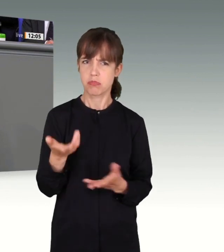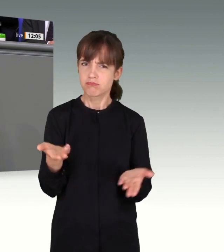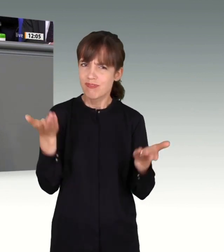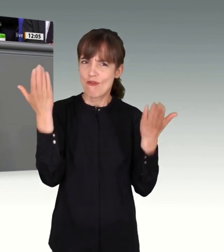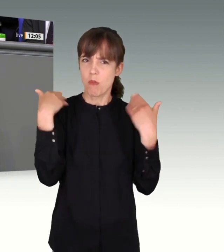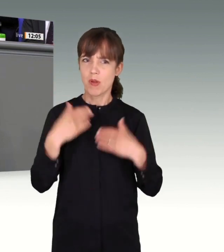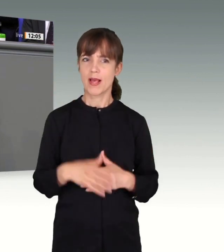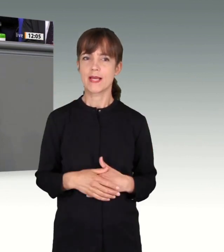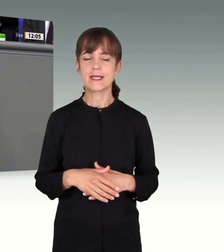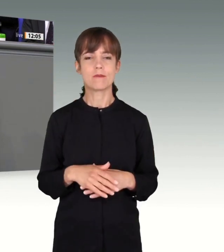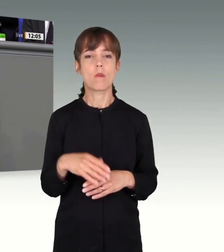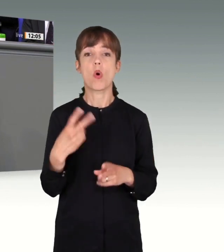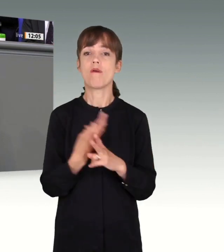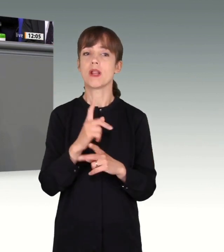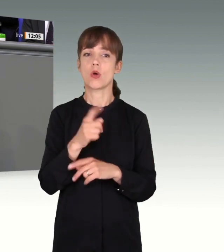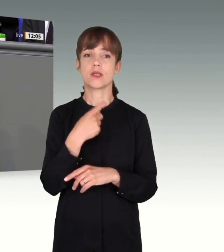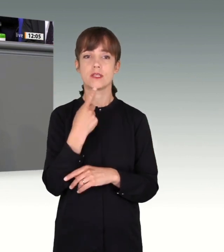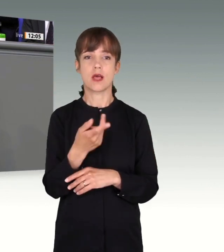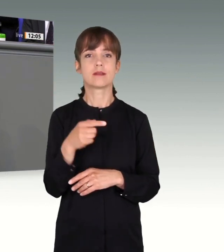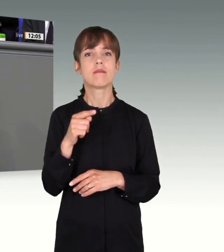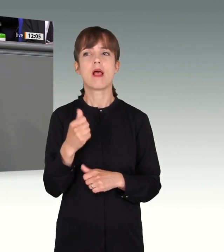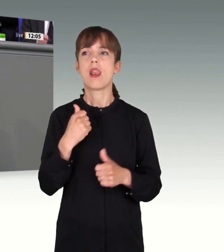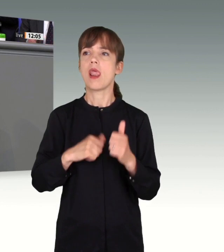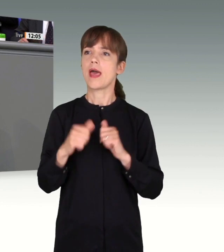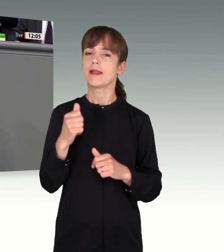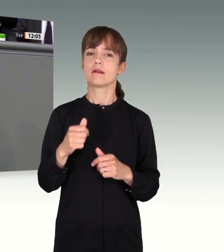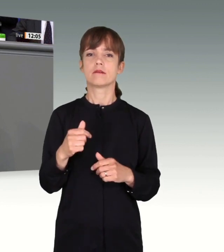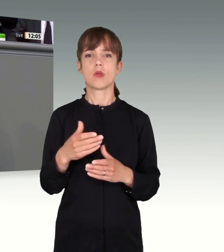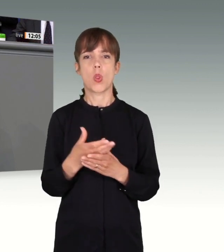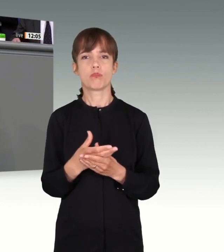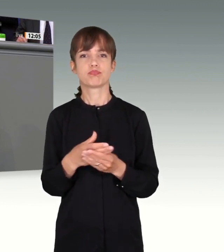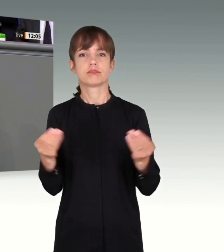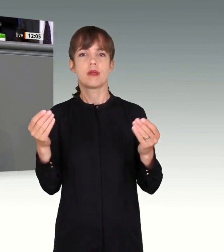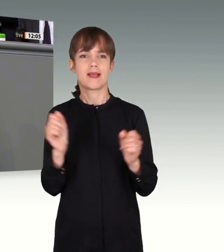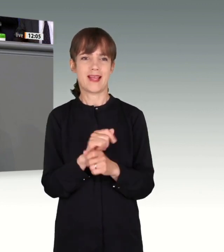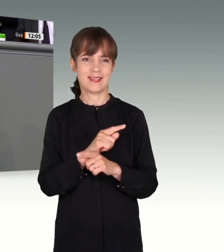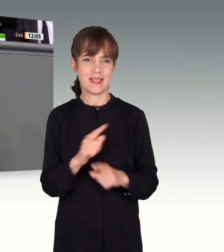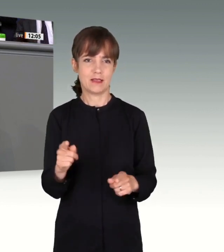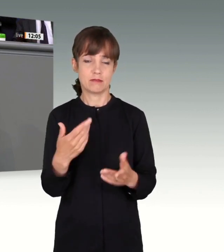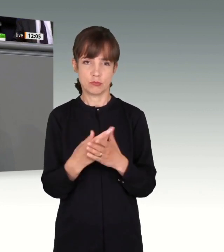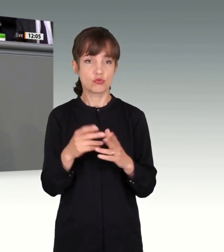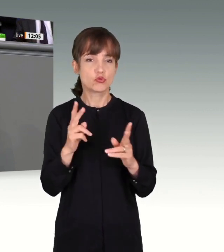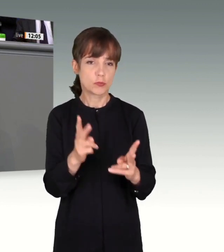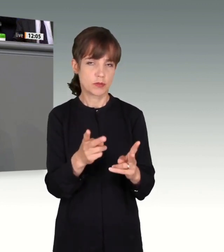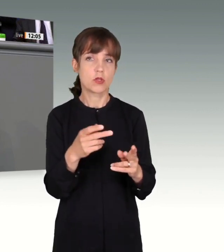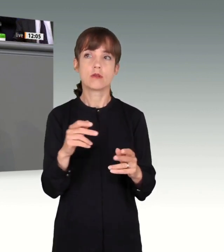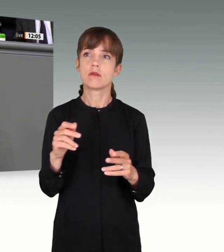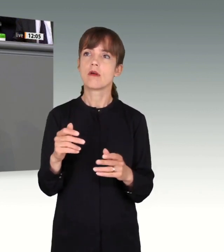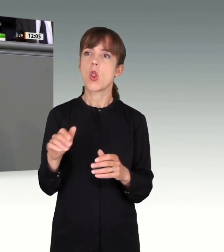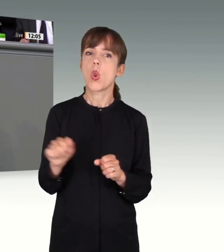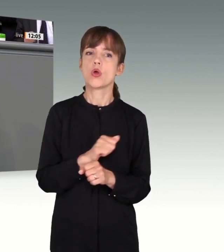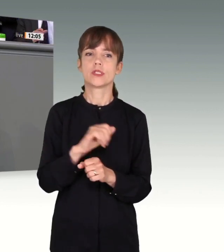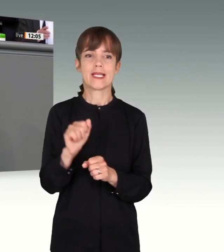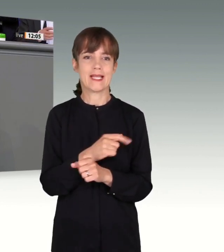an Anna und Georgi Bagratuni, Sebastian Berlin, Nada